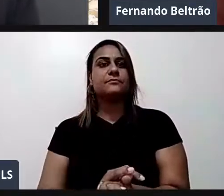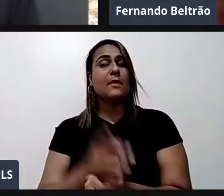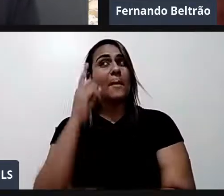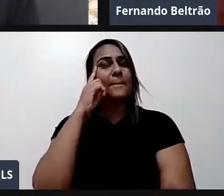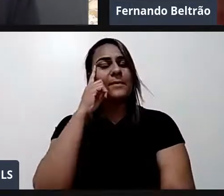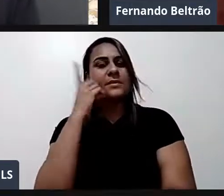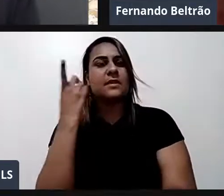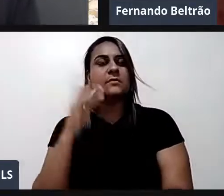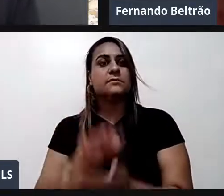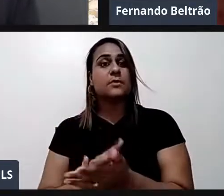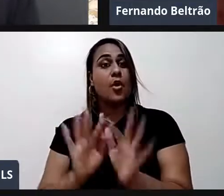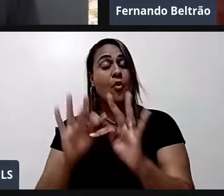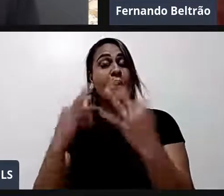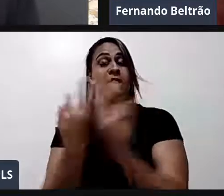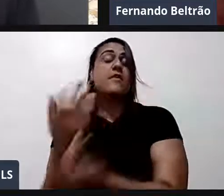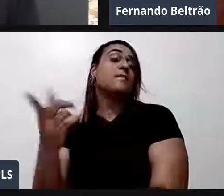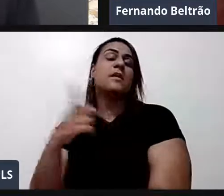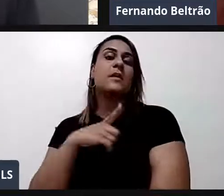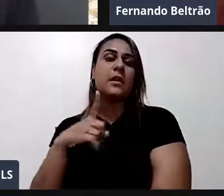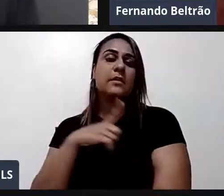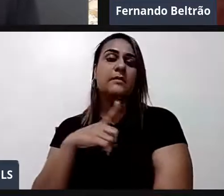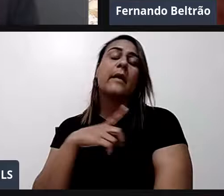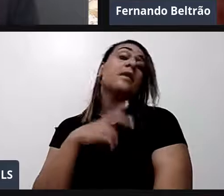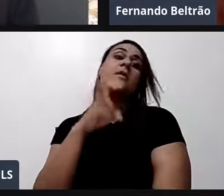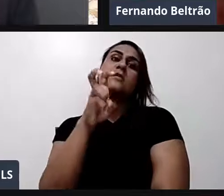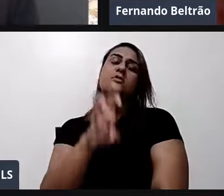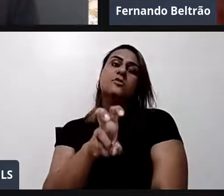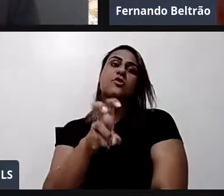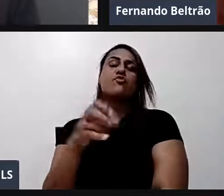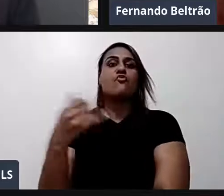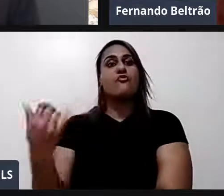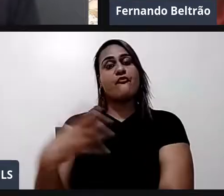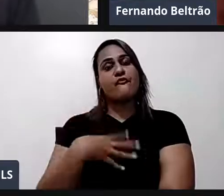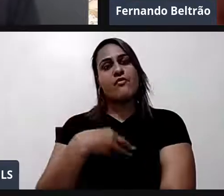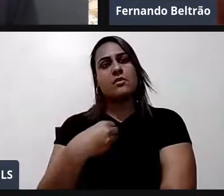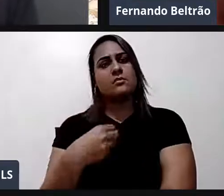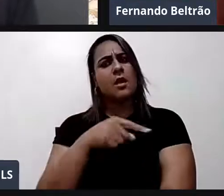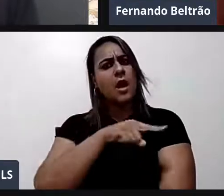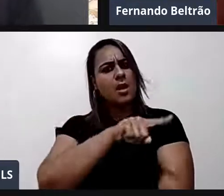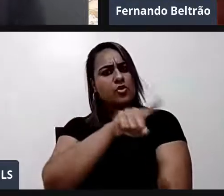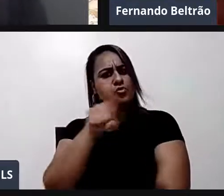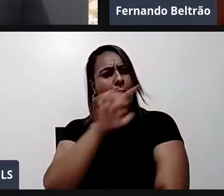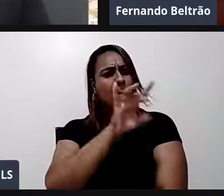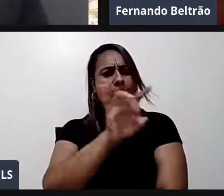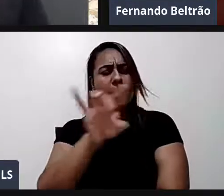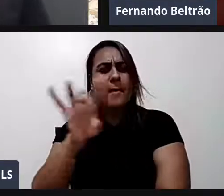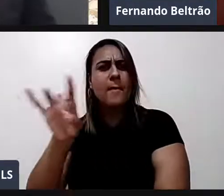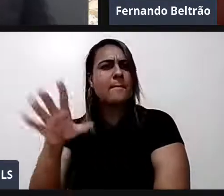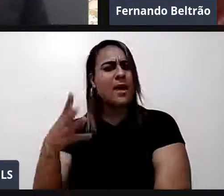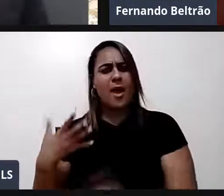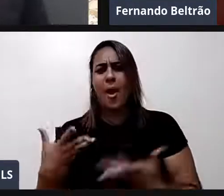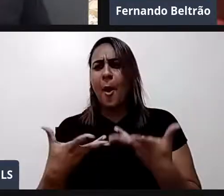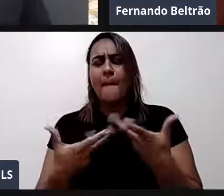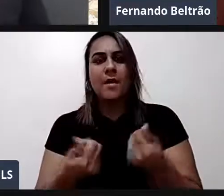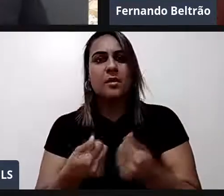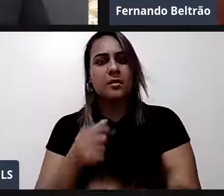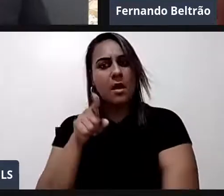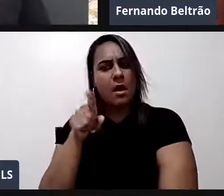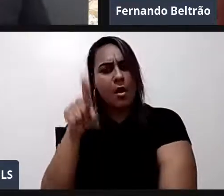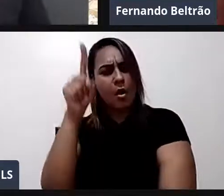cinco filhos. Os cinco são ótimos, maravilhosos, fantásticos. E um deles, um, se vira porque não presta.